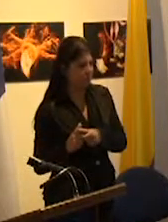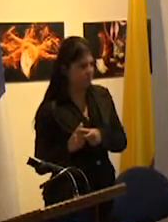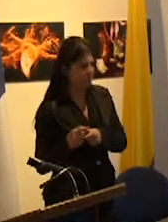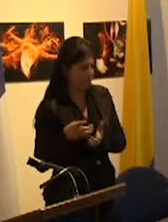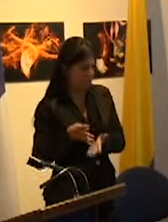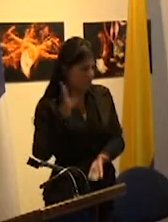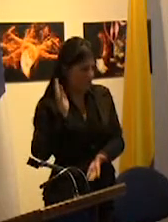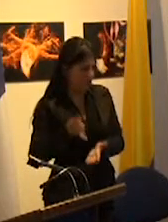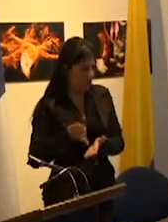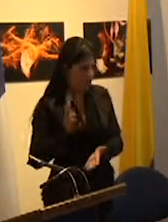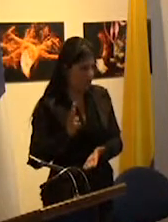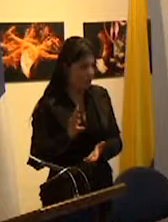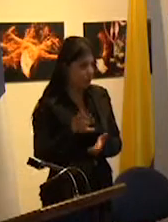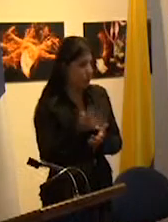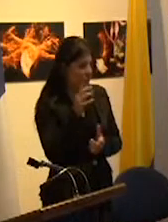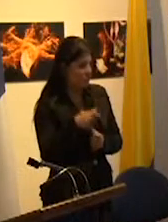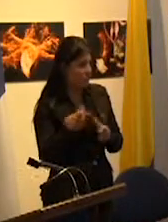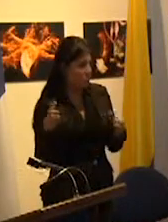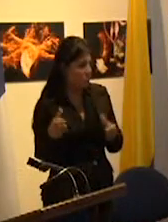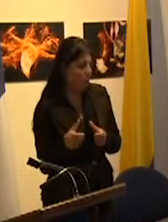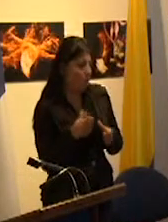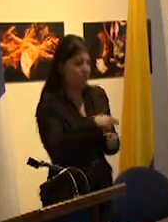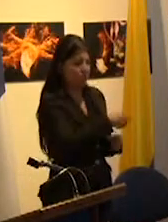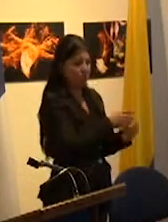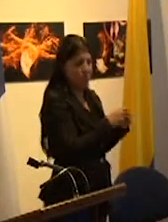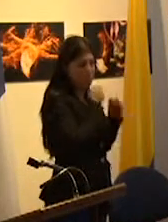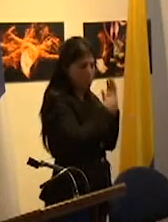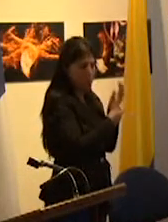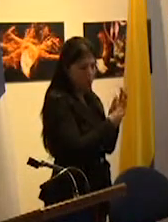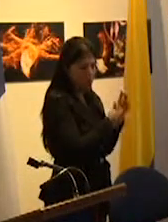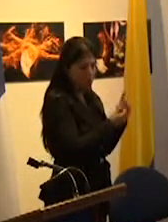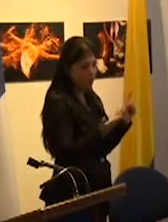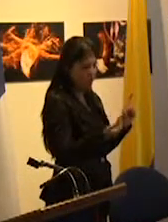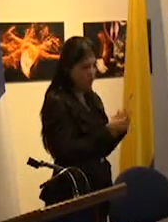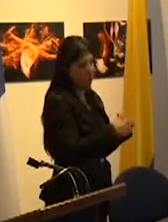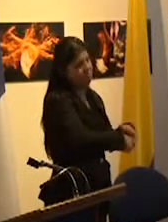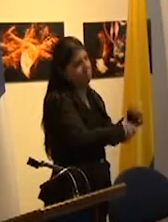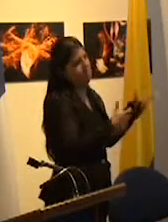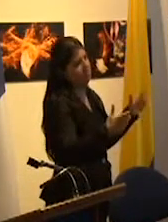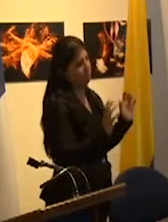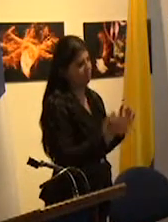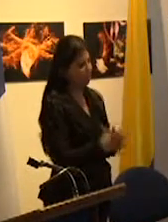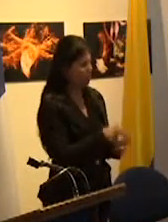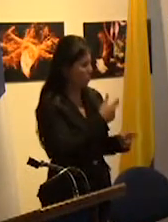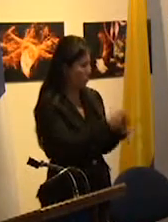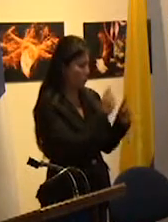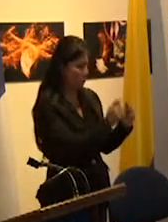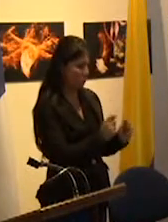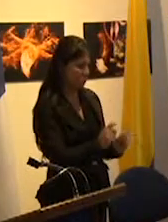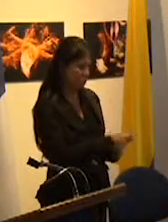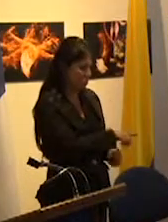guetos y también en correspondencia en villas de emergencia